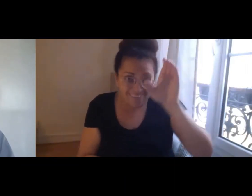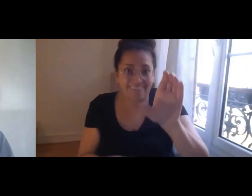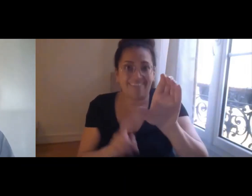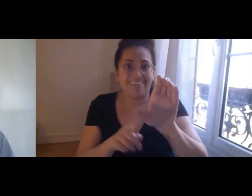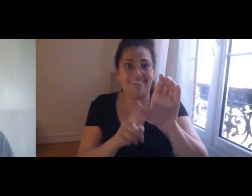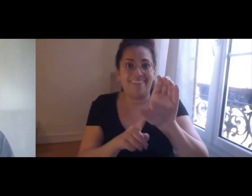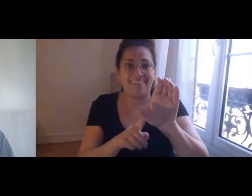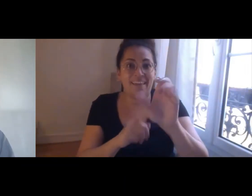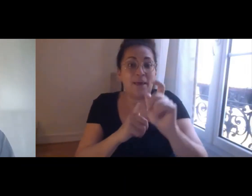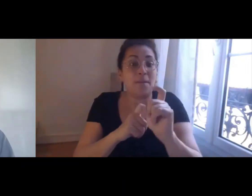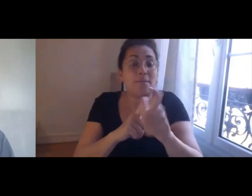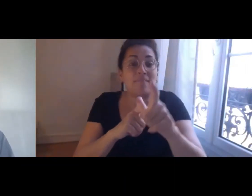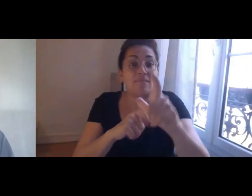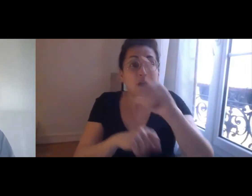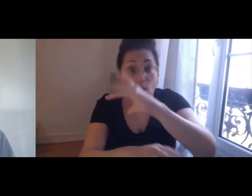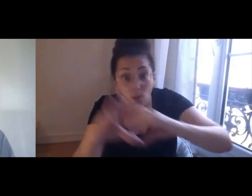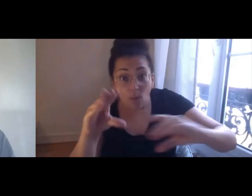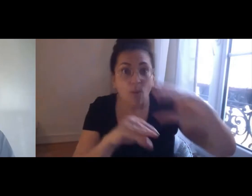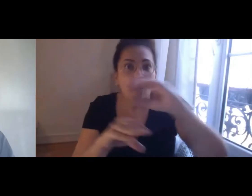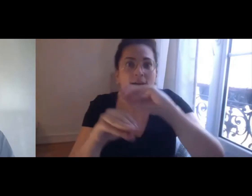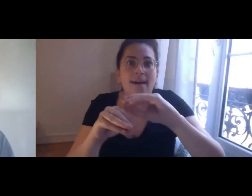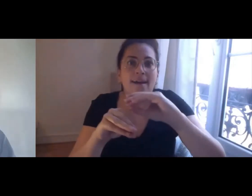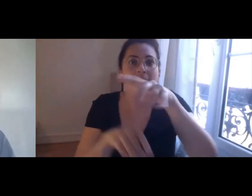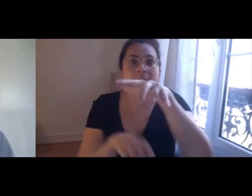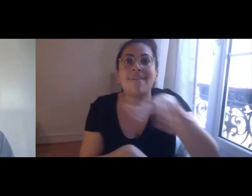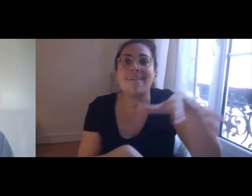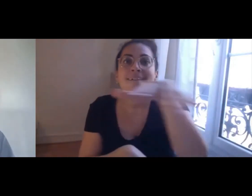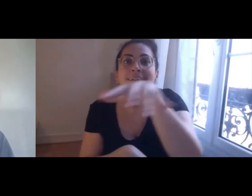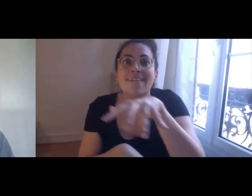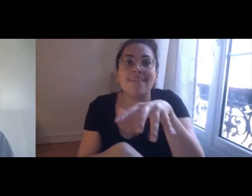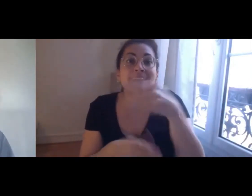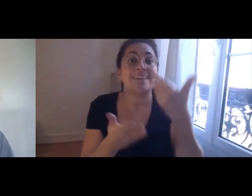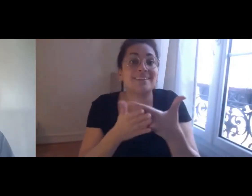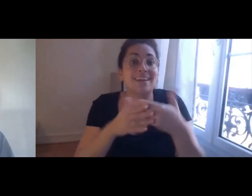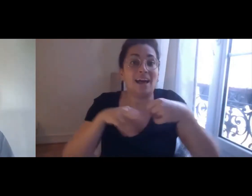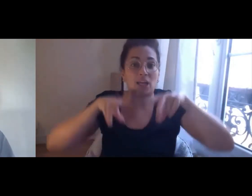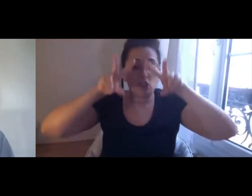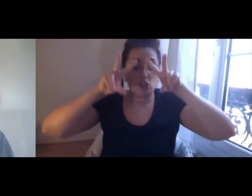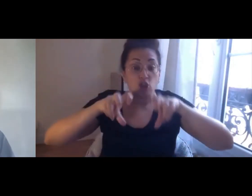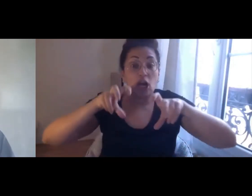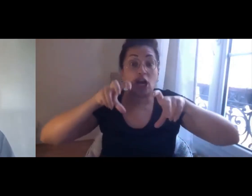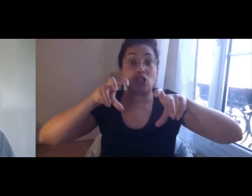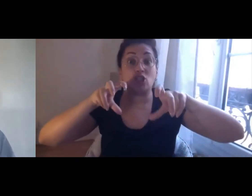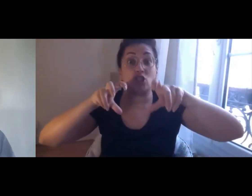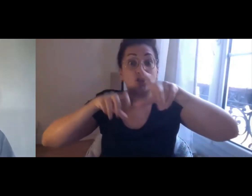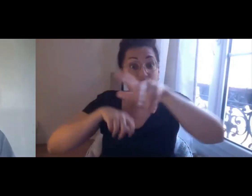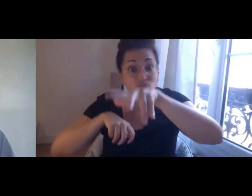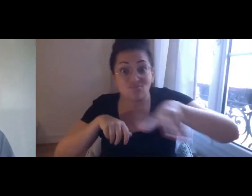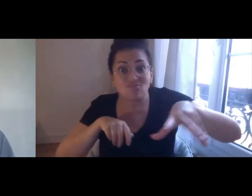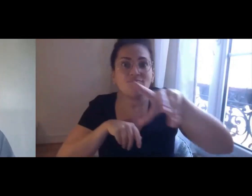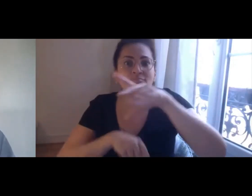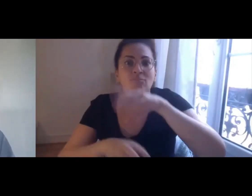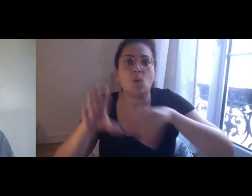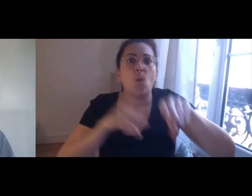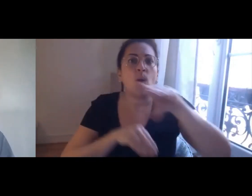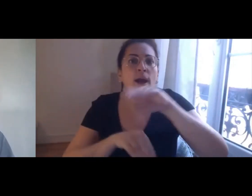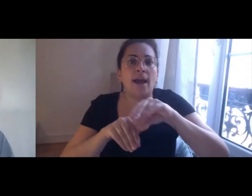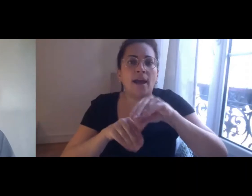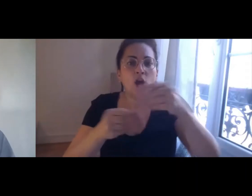Donc, pour nous, en recherche appliquée, il y a bien sûr la valorisation scientifique,